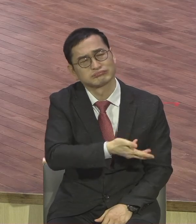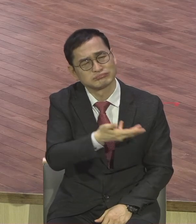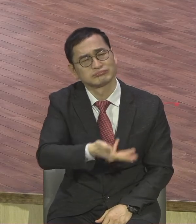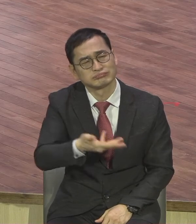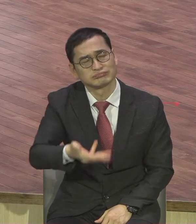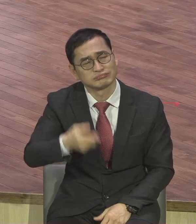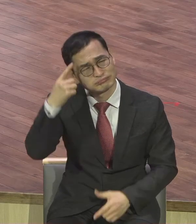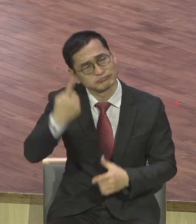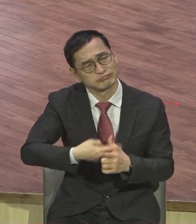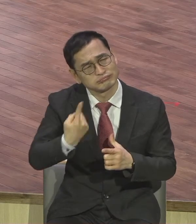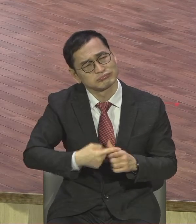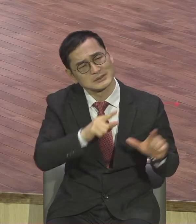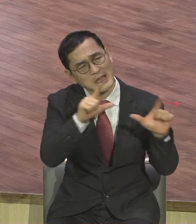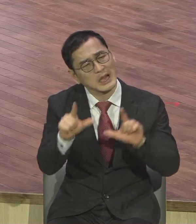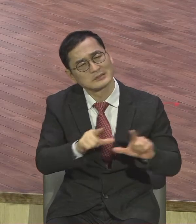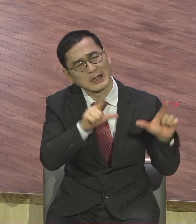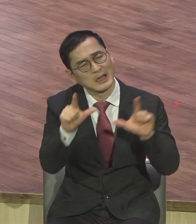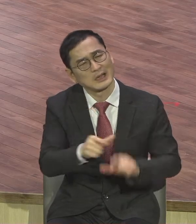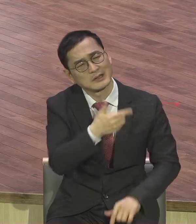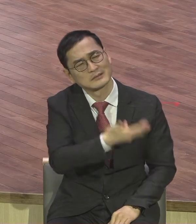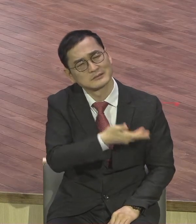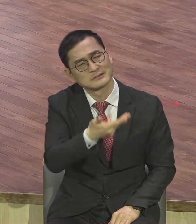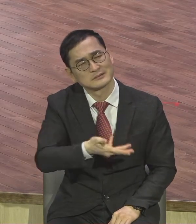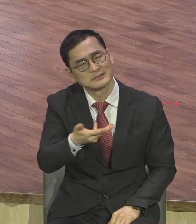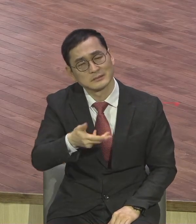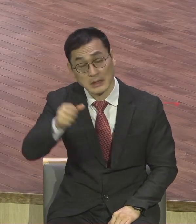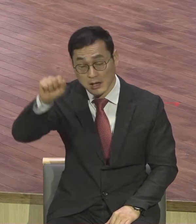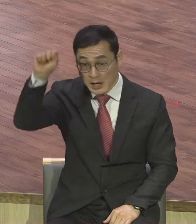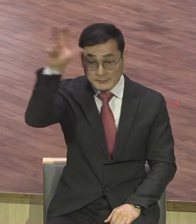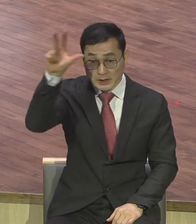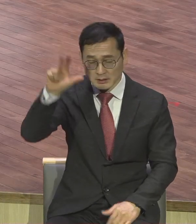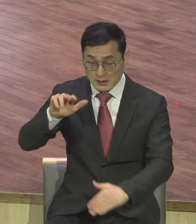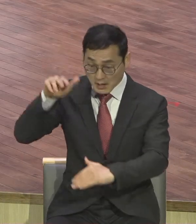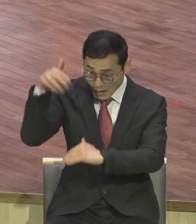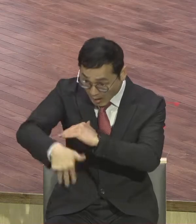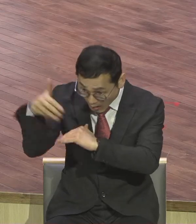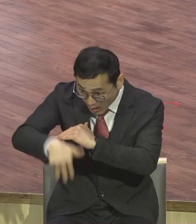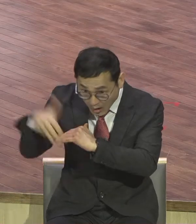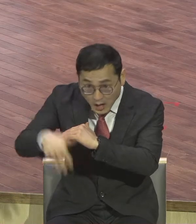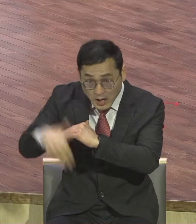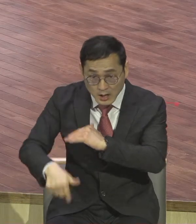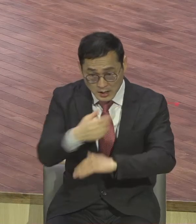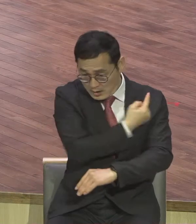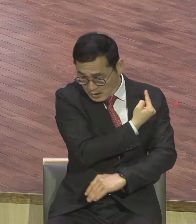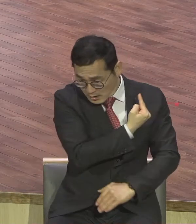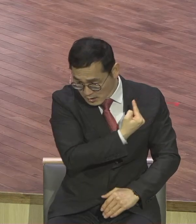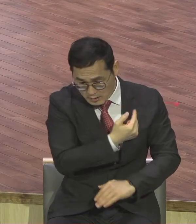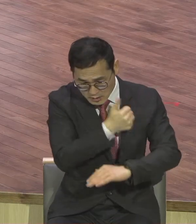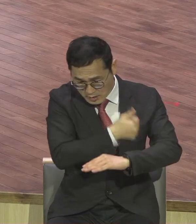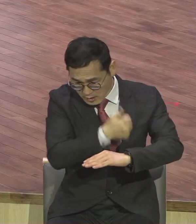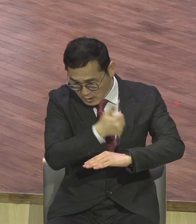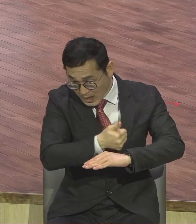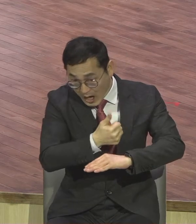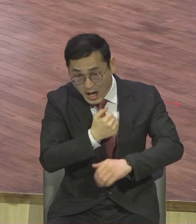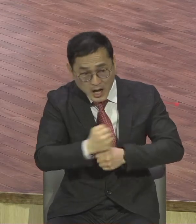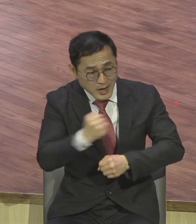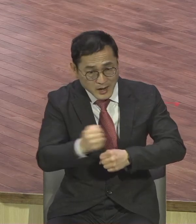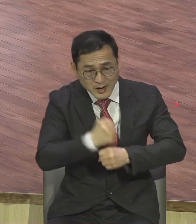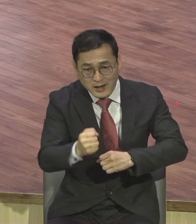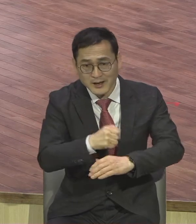그렇게 살다가 어느 날 갑자기 갑자기 물살이 빨라졌어요. 그래서